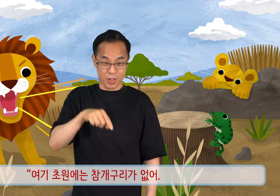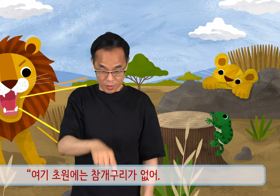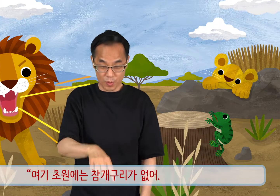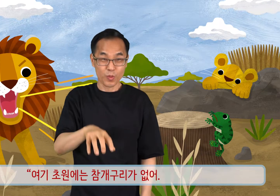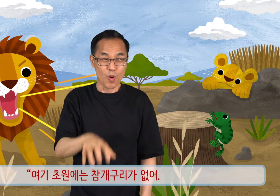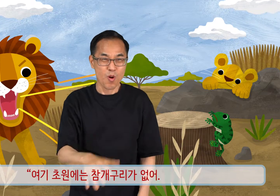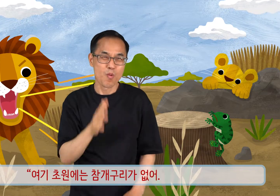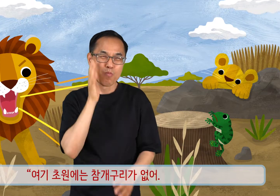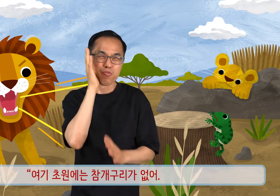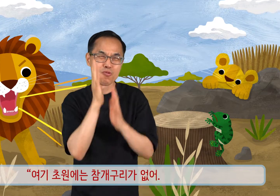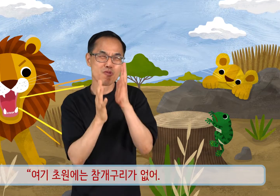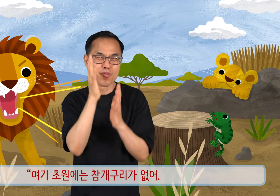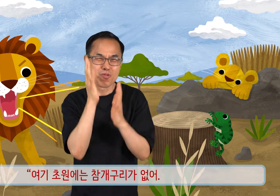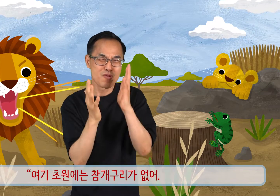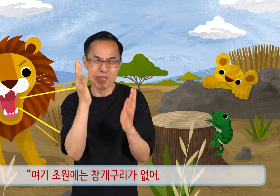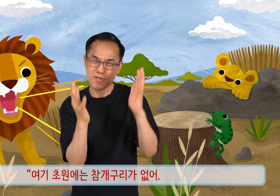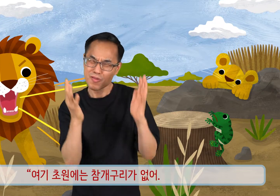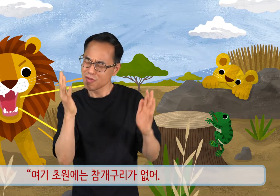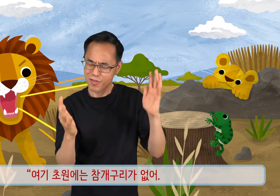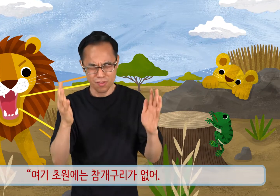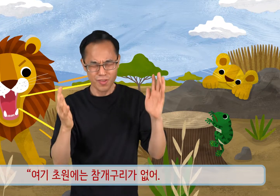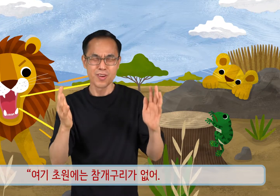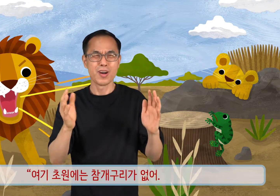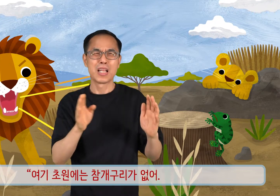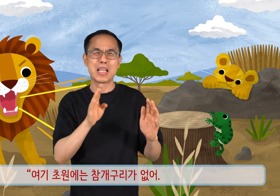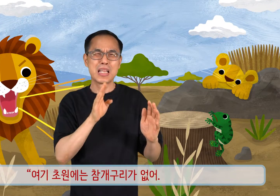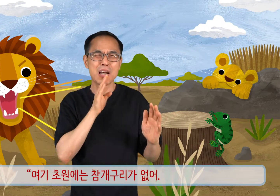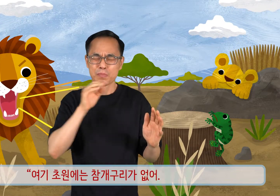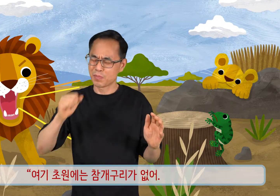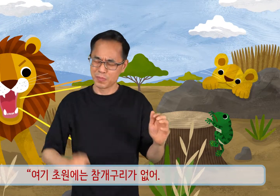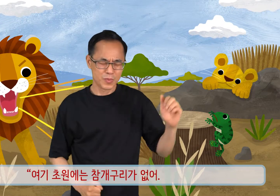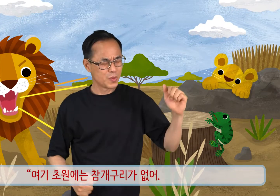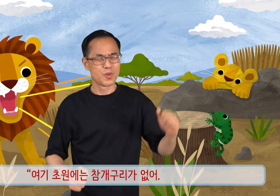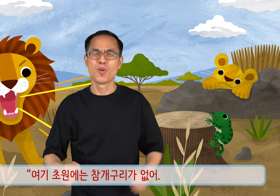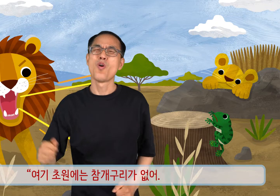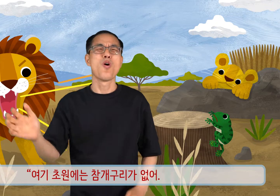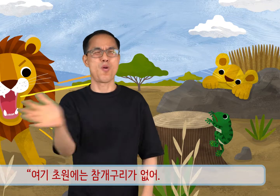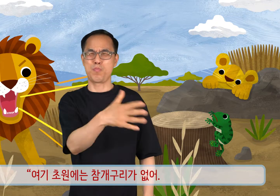여기 초원에는 참개구리가 없어.